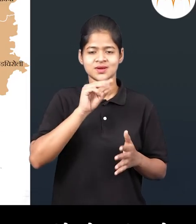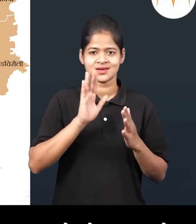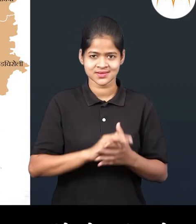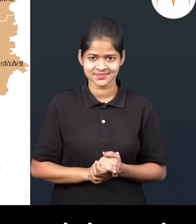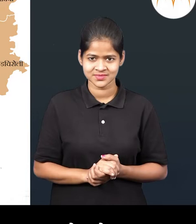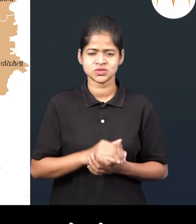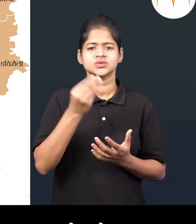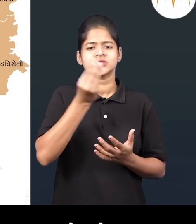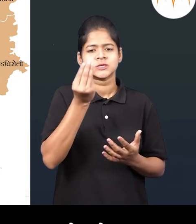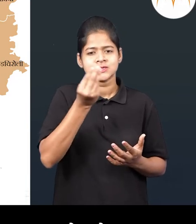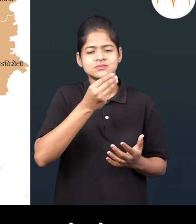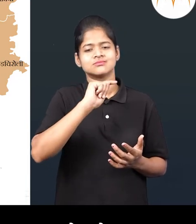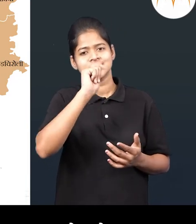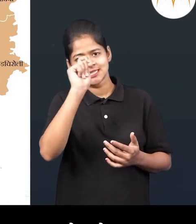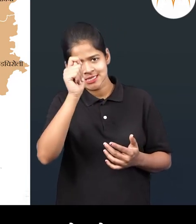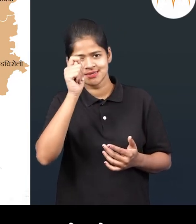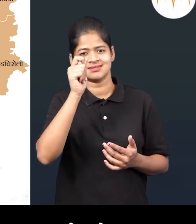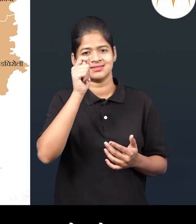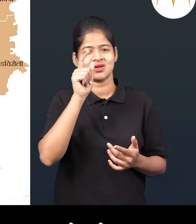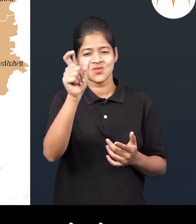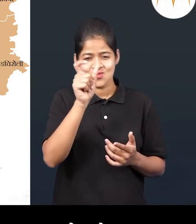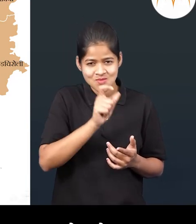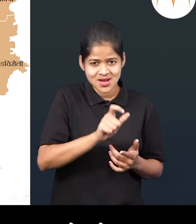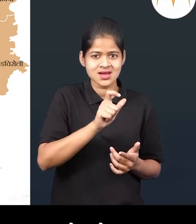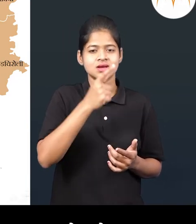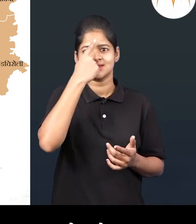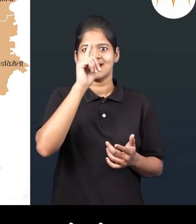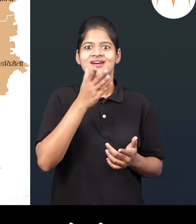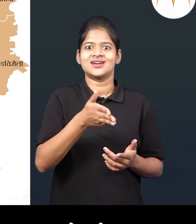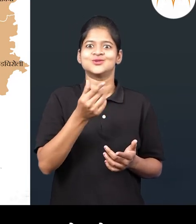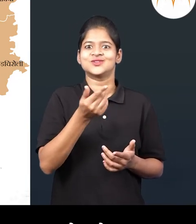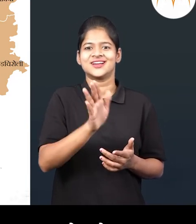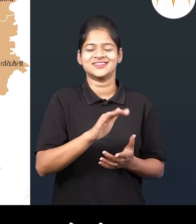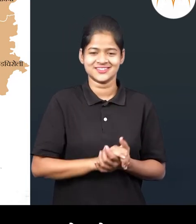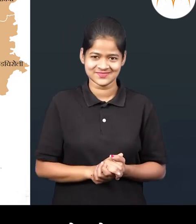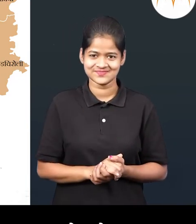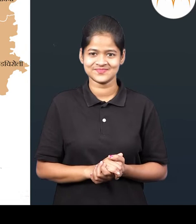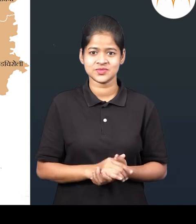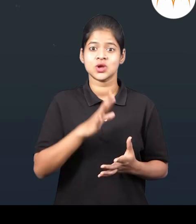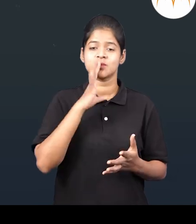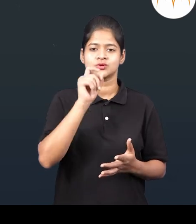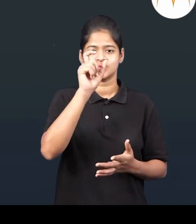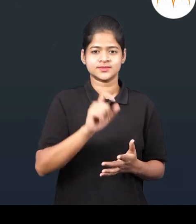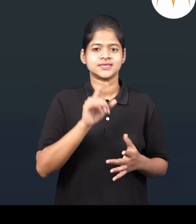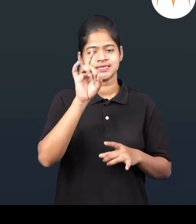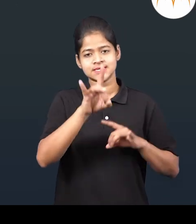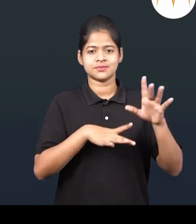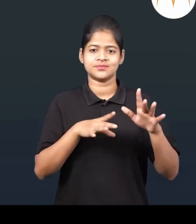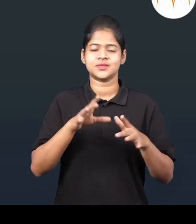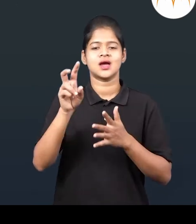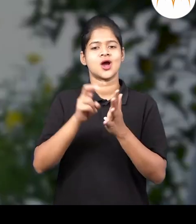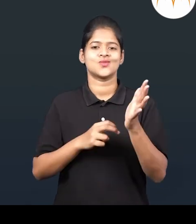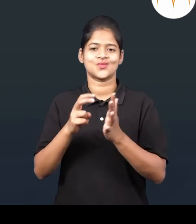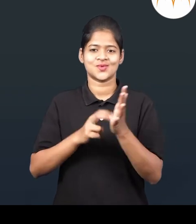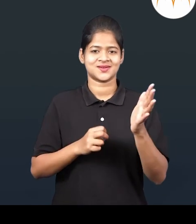बोलने जाते इतर भाषान मधिल शब्द काही वेडा आपल्या भाषे तेतात पारी भाषिक शब्द